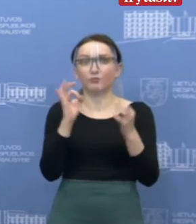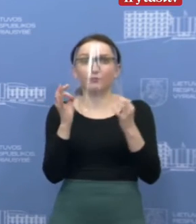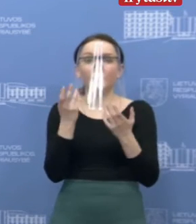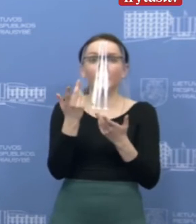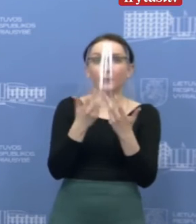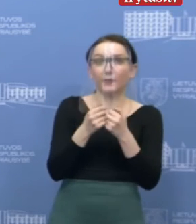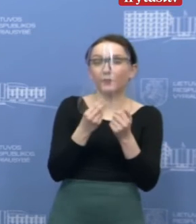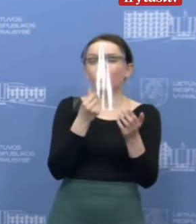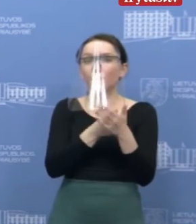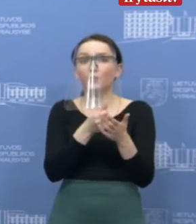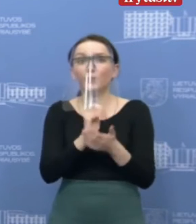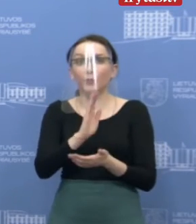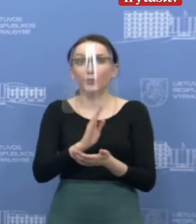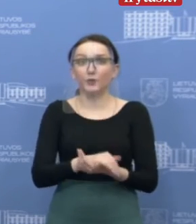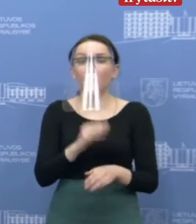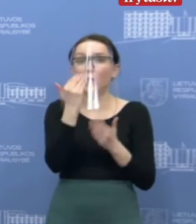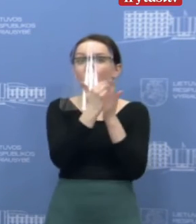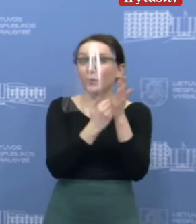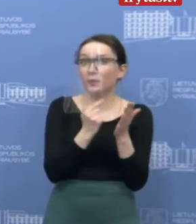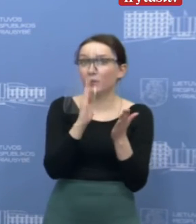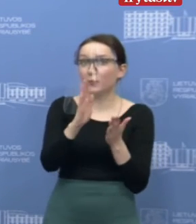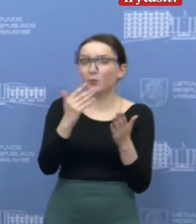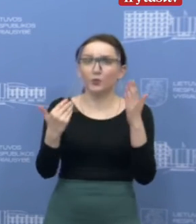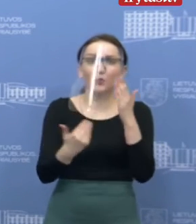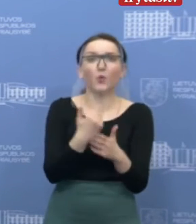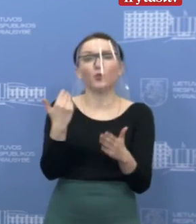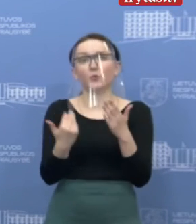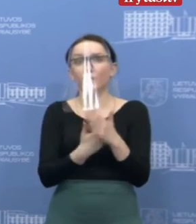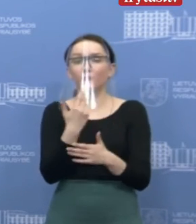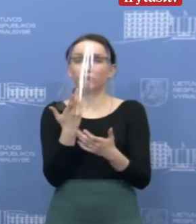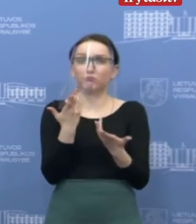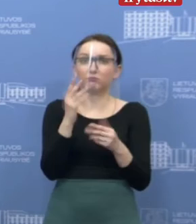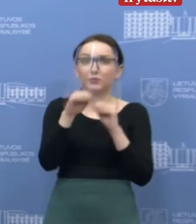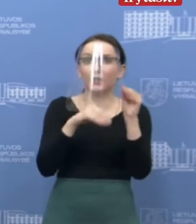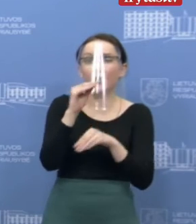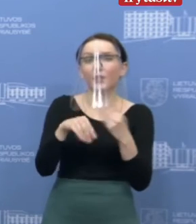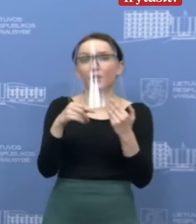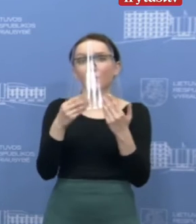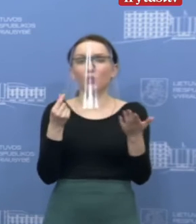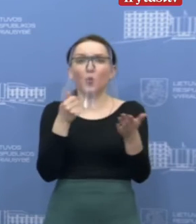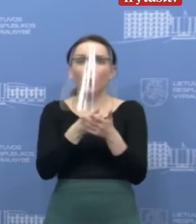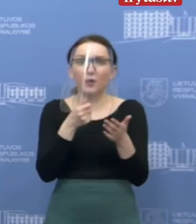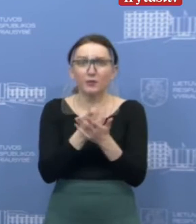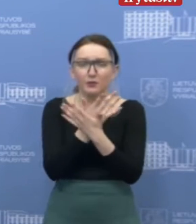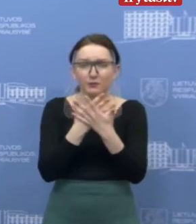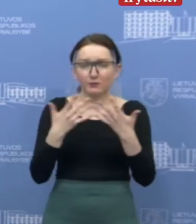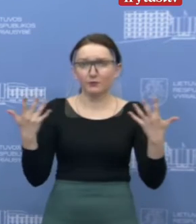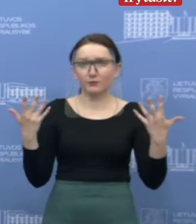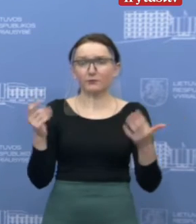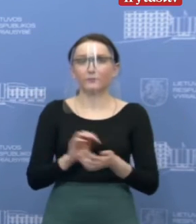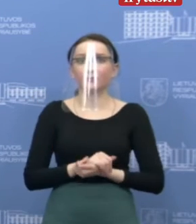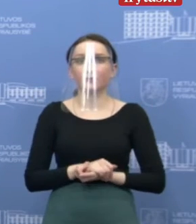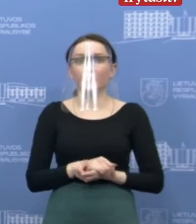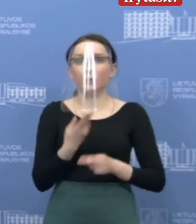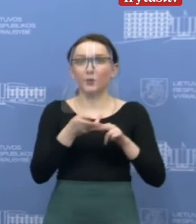nes programėlės dar bus ir naujos funkcijos su tą komerciją. Tai dar